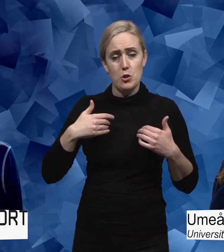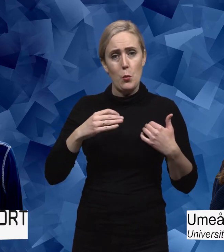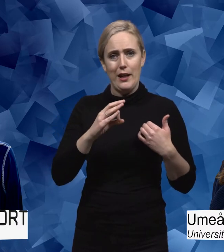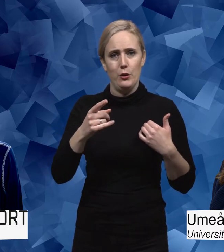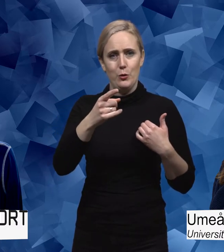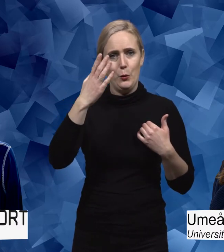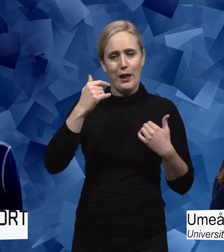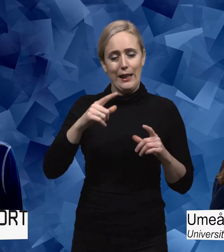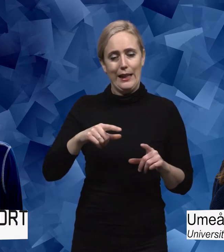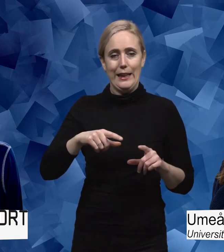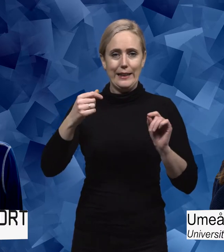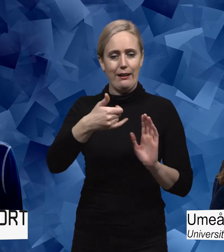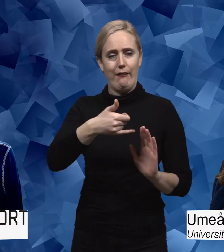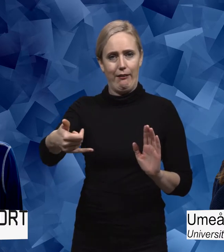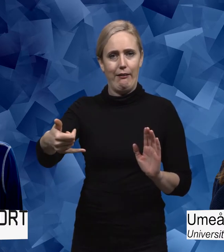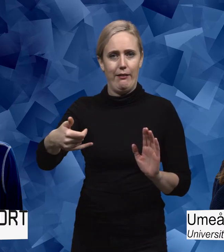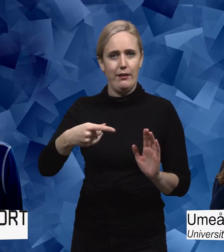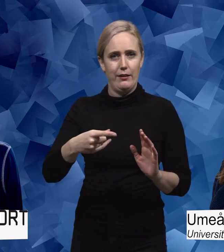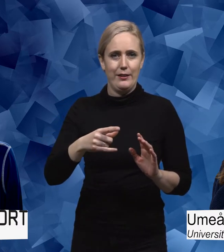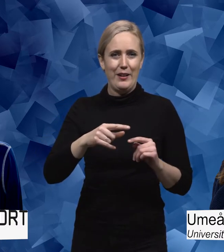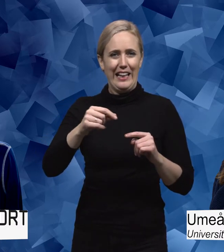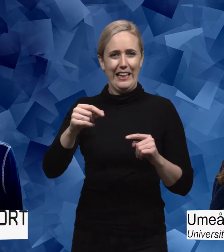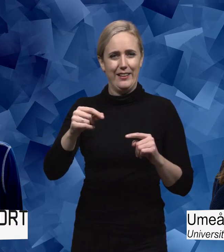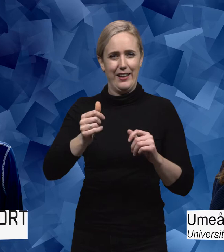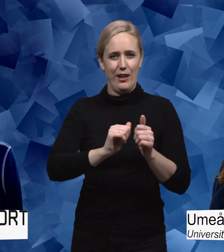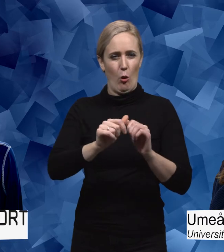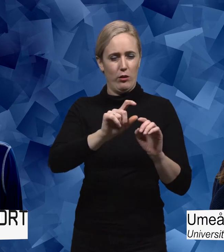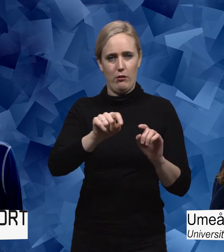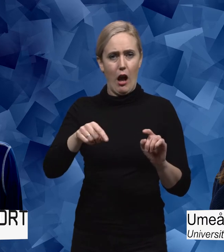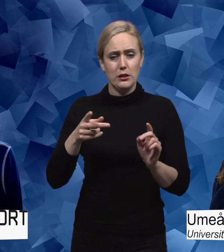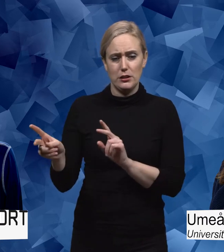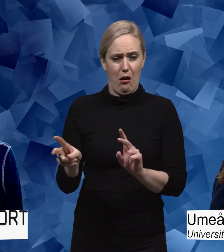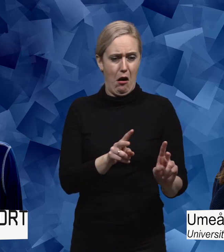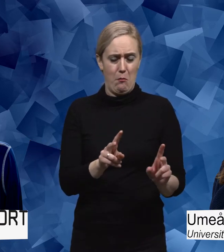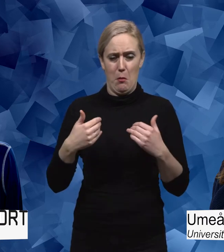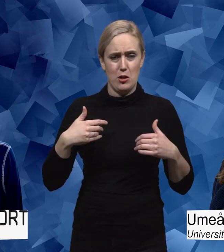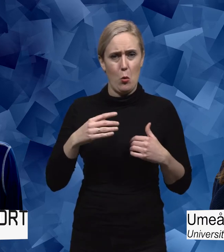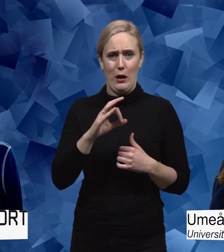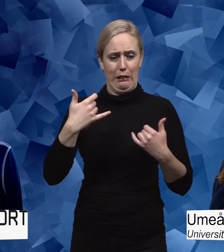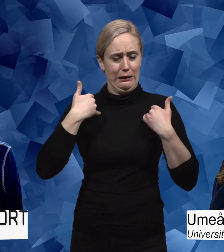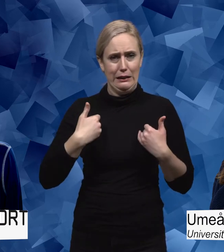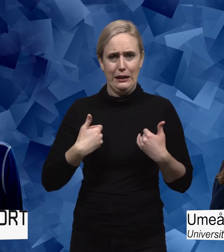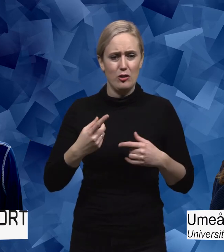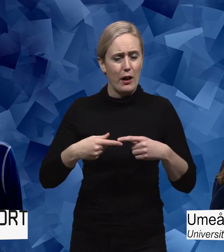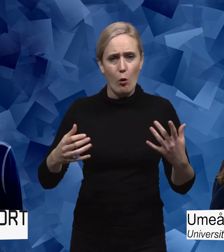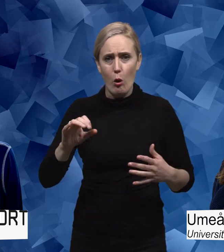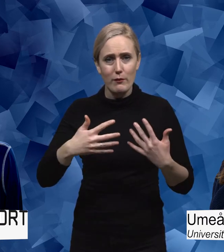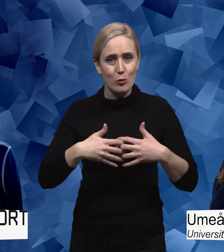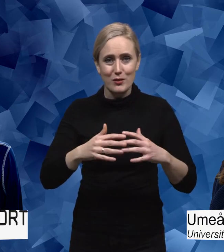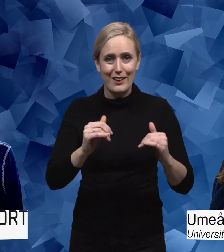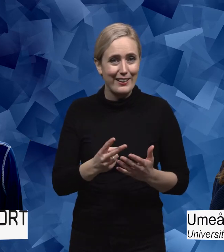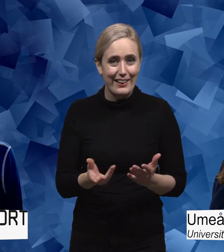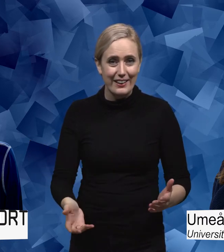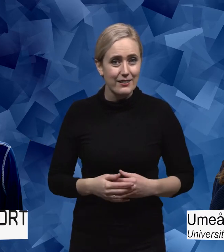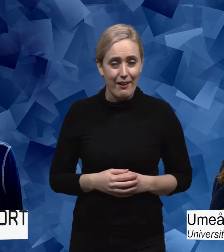personligheter som du hittar inom en elitidrottare, bland elitidrottare, den är densamma oavsett om du har funktionsnedsättning eller